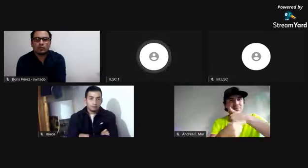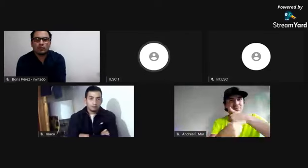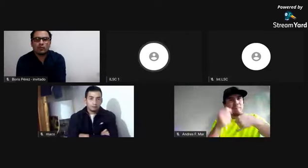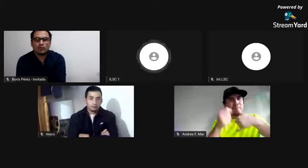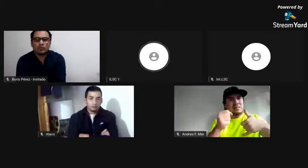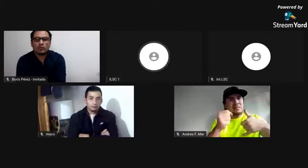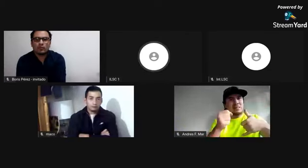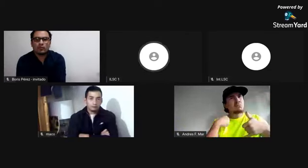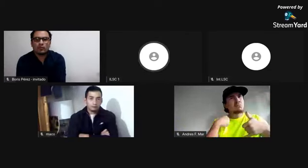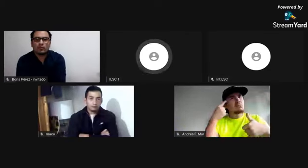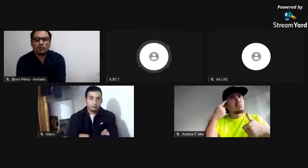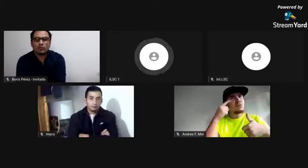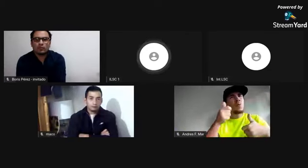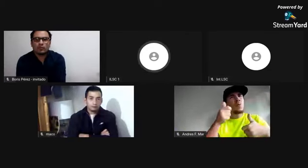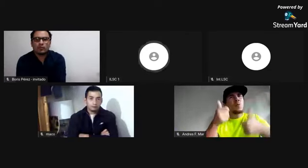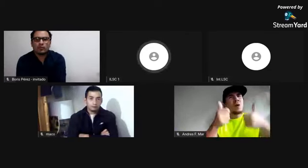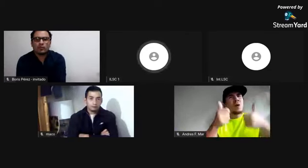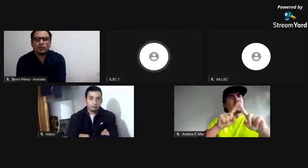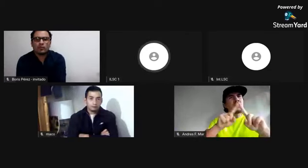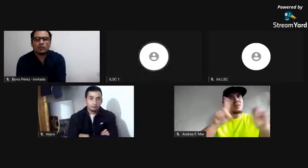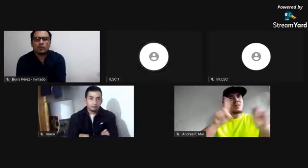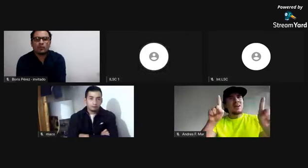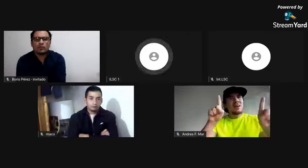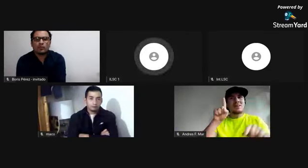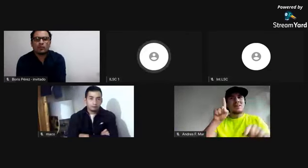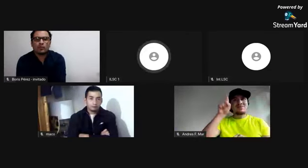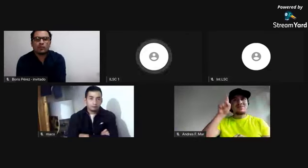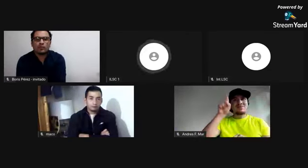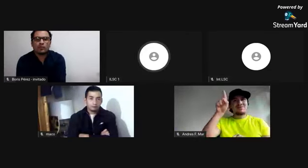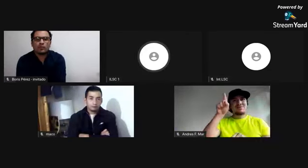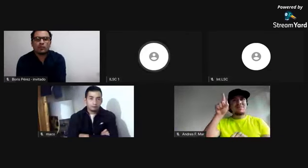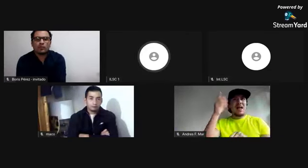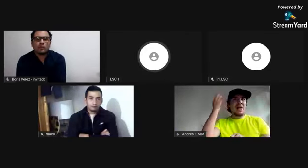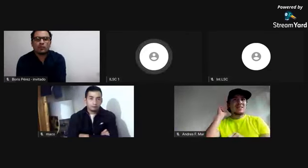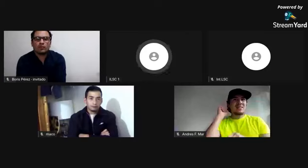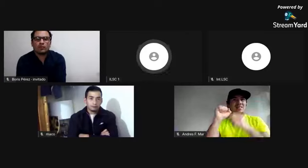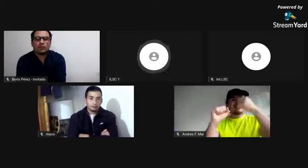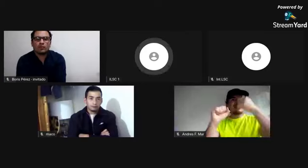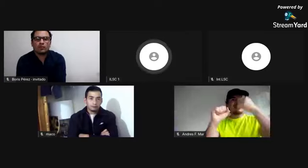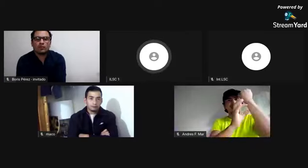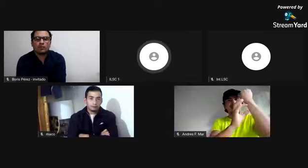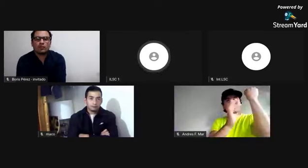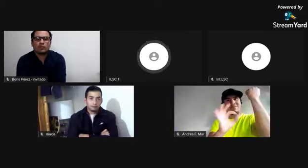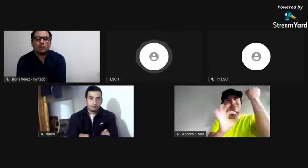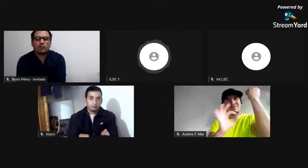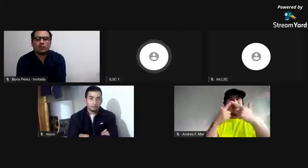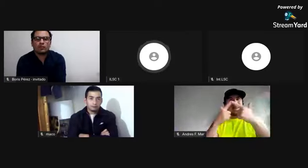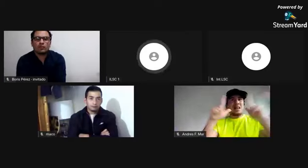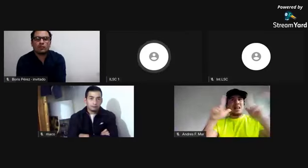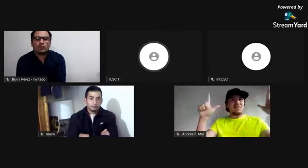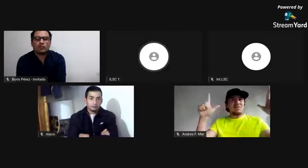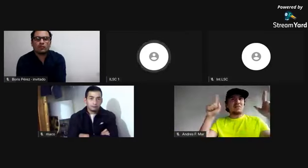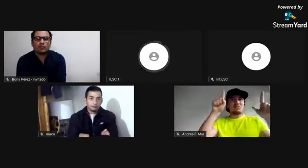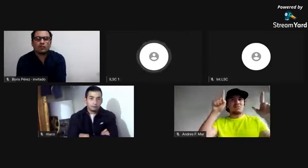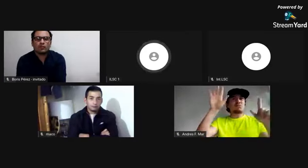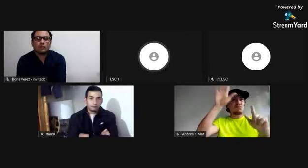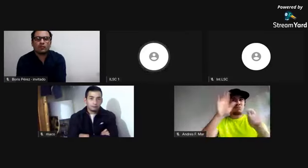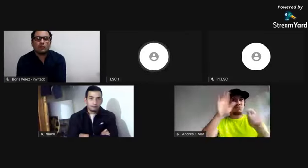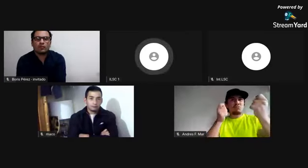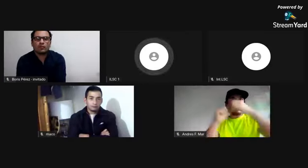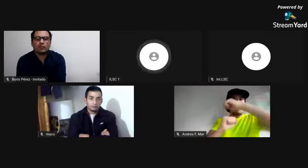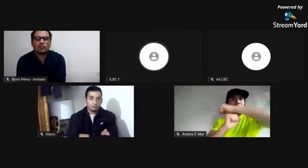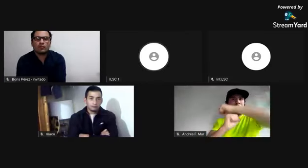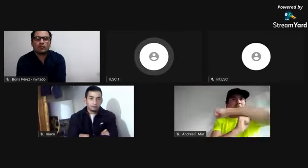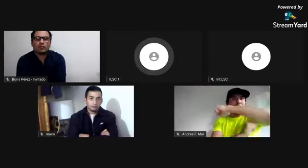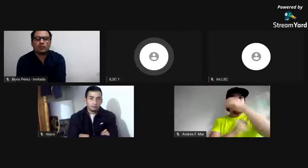algunos de los asentamientos de estos negros se encuentran principalmente hacia los lados del Pacífico, específicamente en el